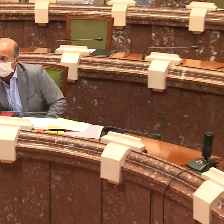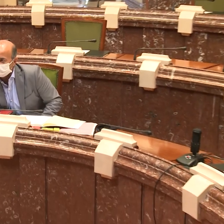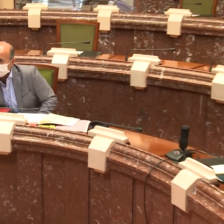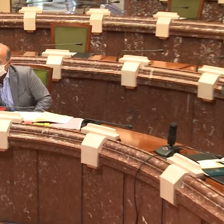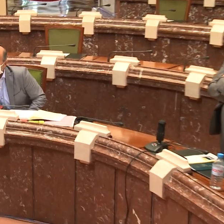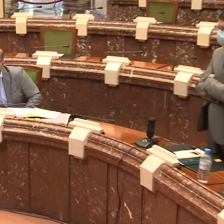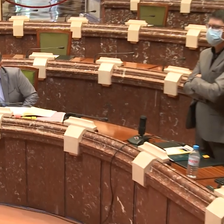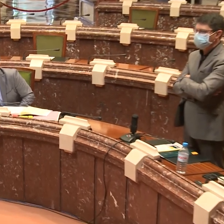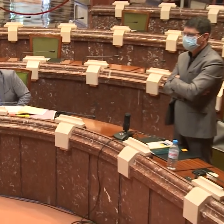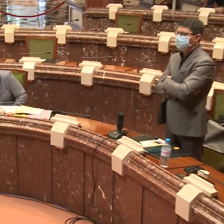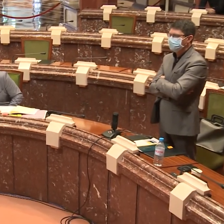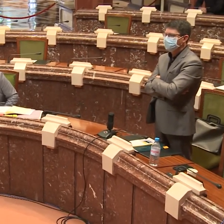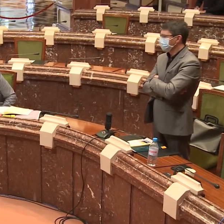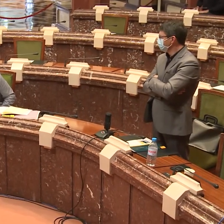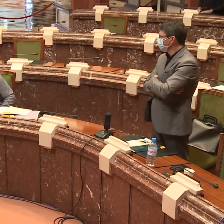accedí.